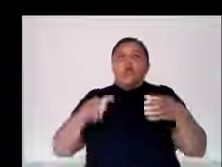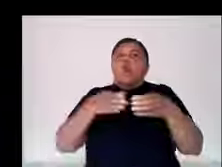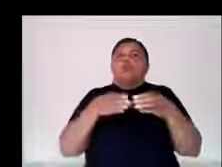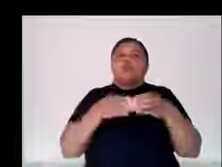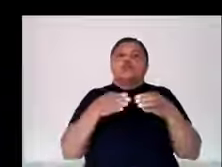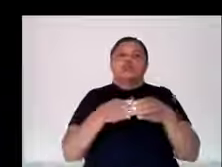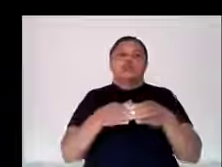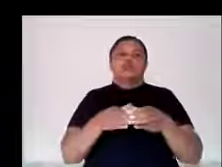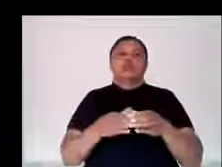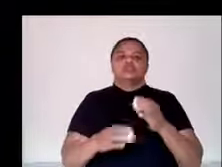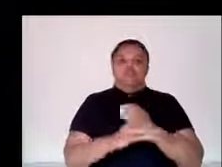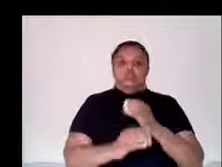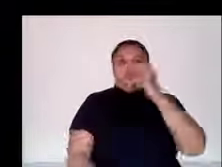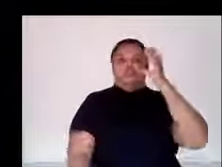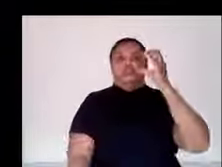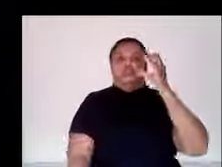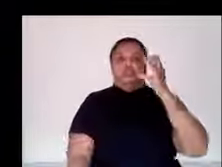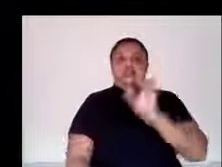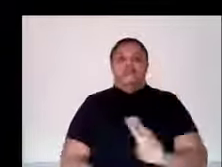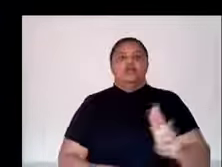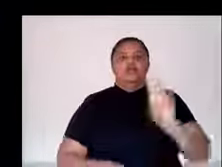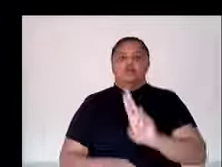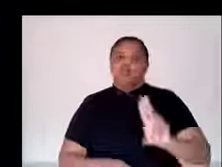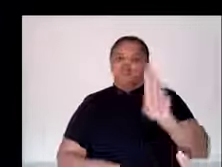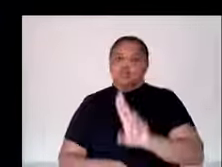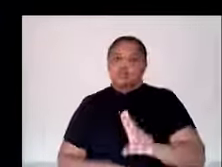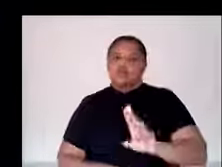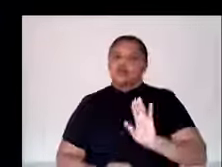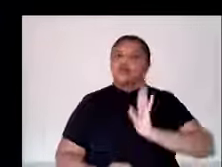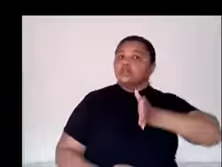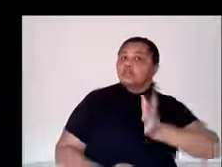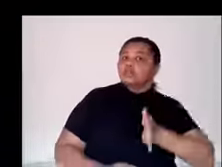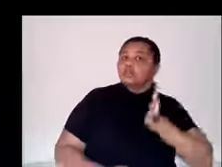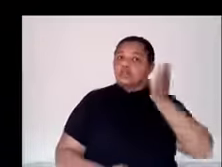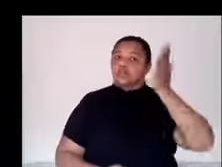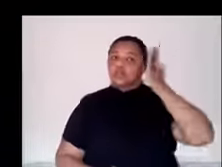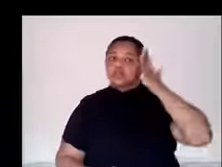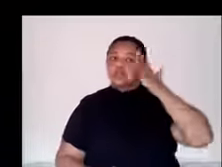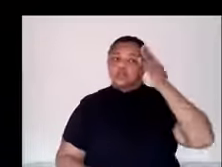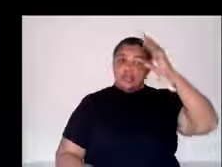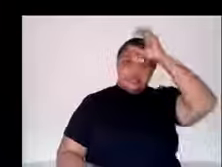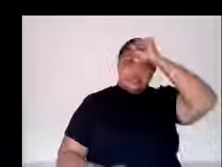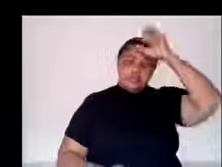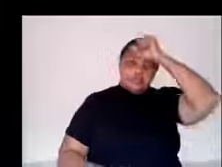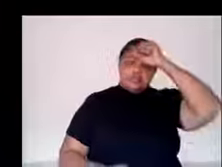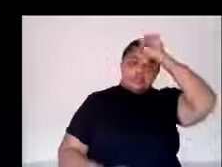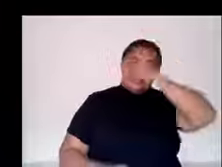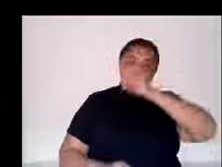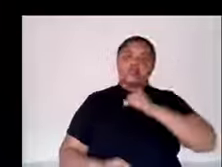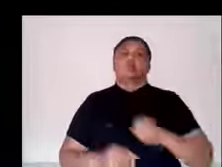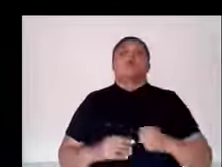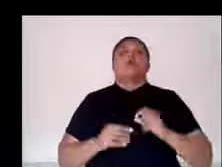e outros equipamentos utilizados na rede hospitalar. Eu vim falar um pouco dos